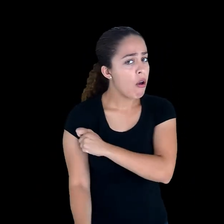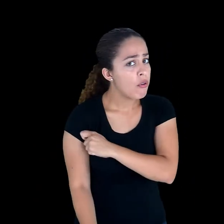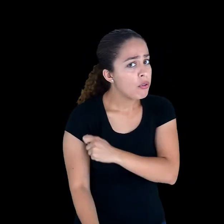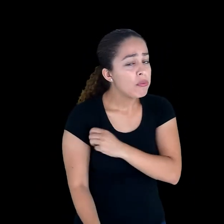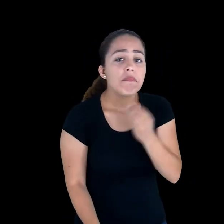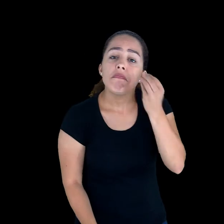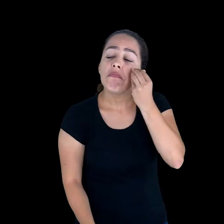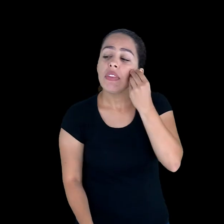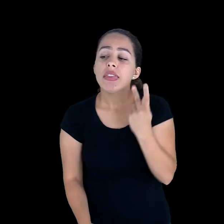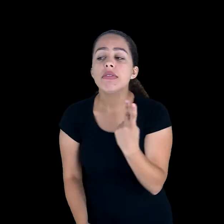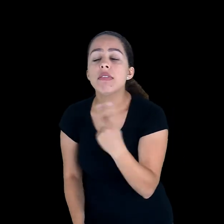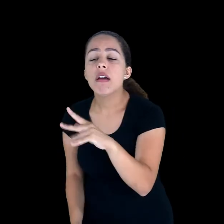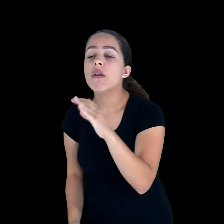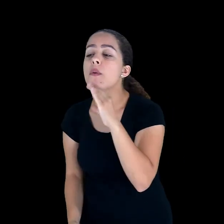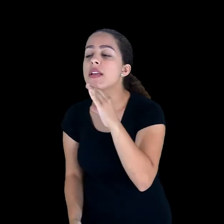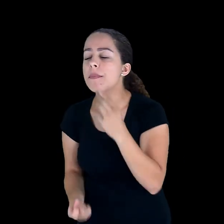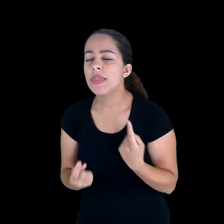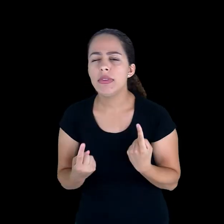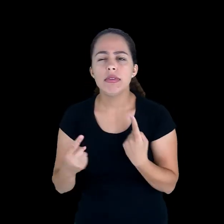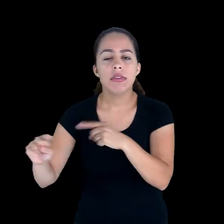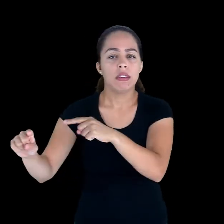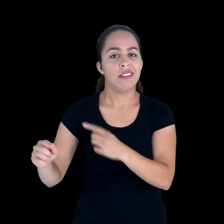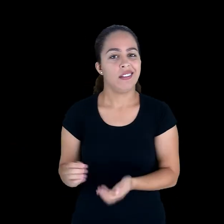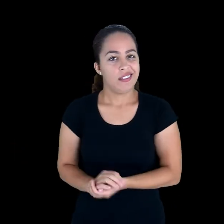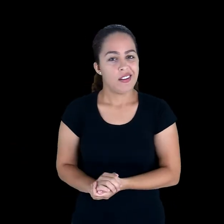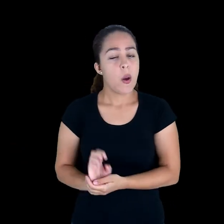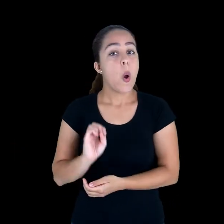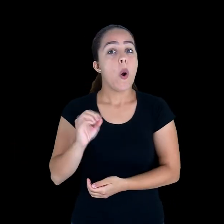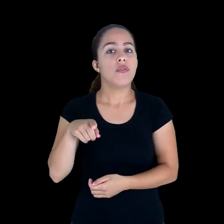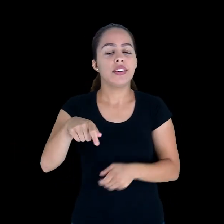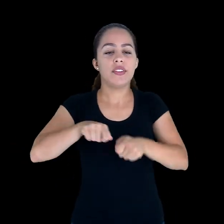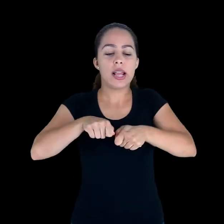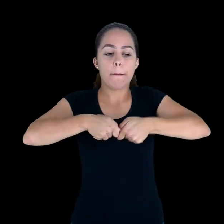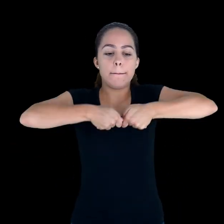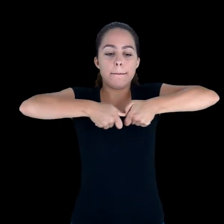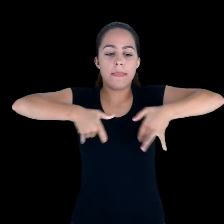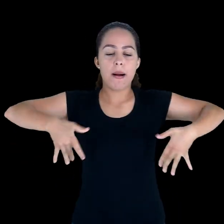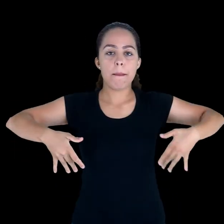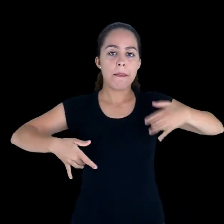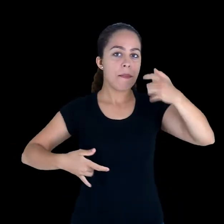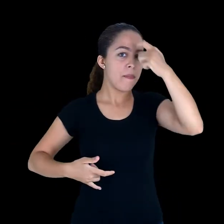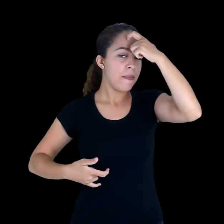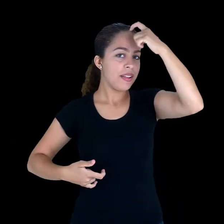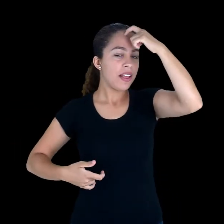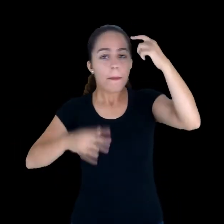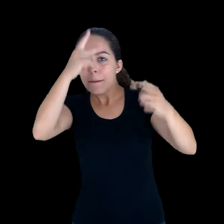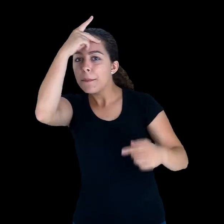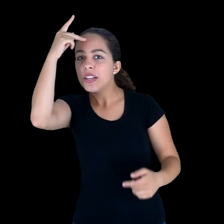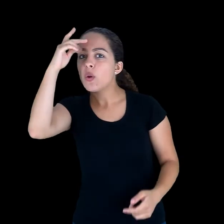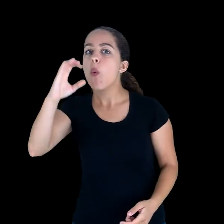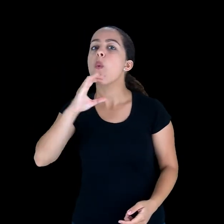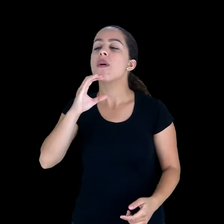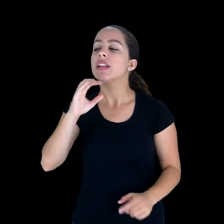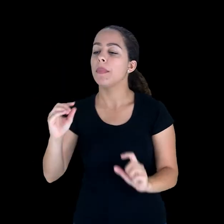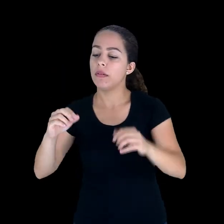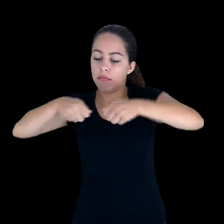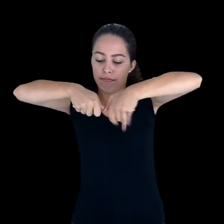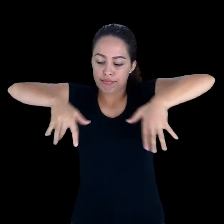conhecimentos. Talvez gostaria de fazer um mapa mental sobre todas essas teorias. Ou talvez você gostaria